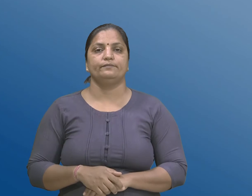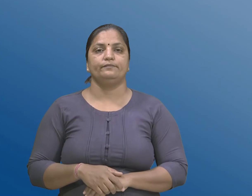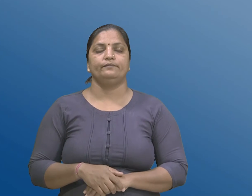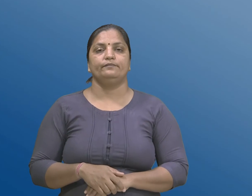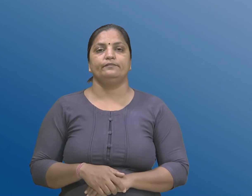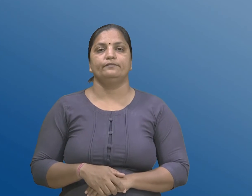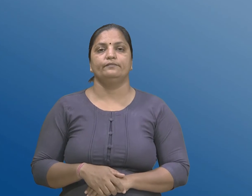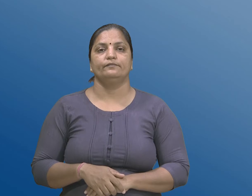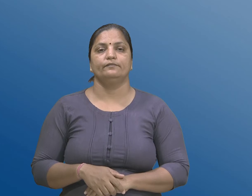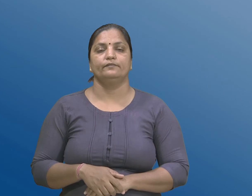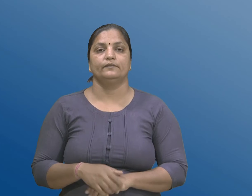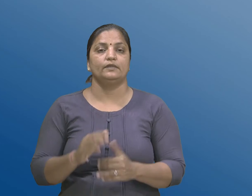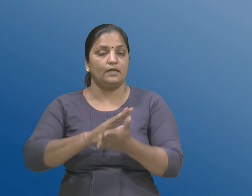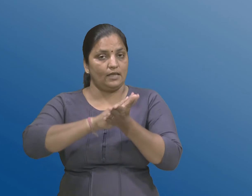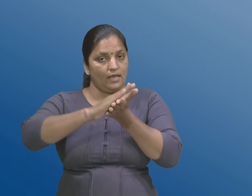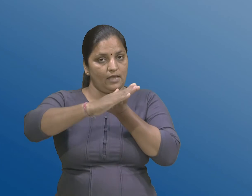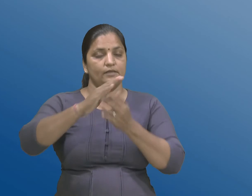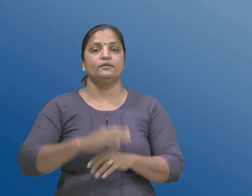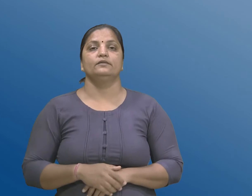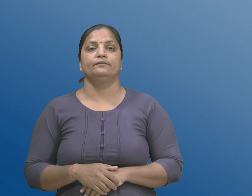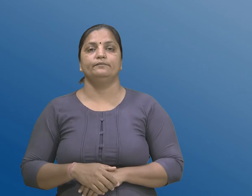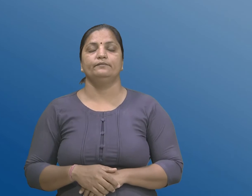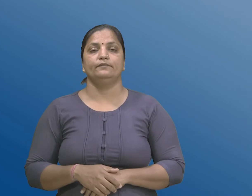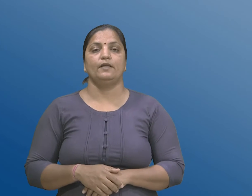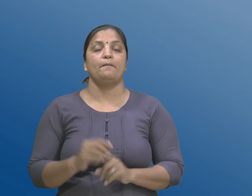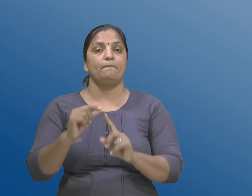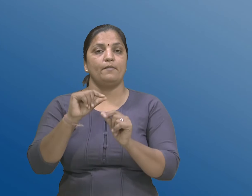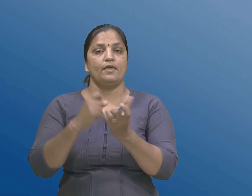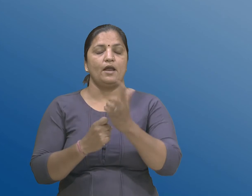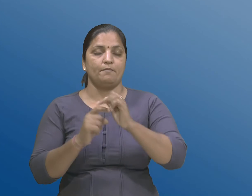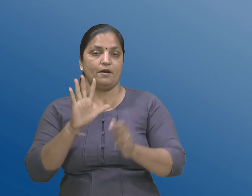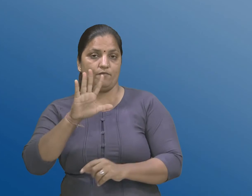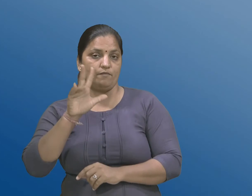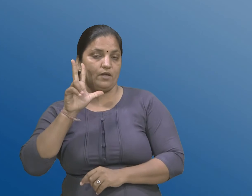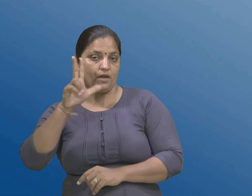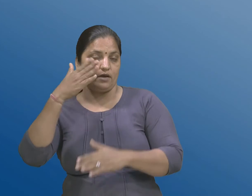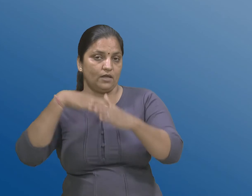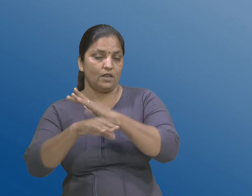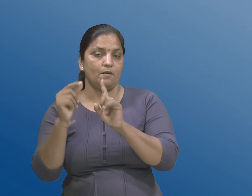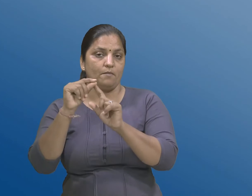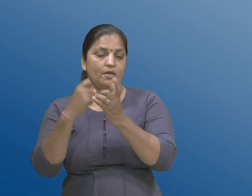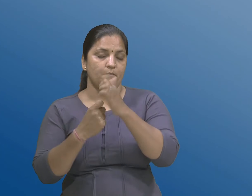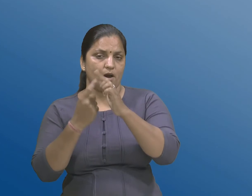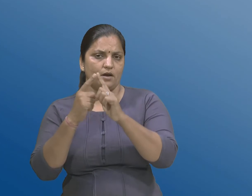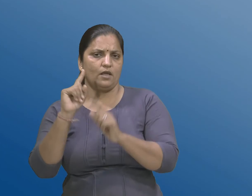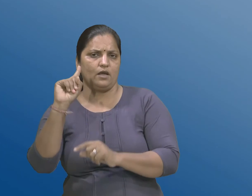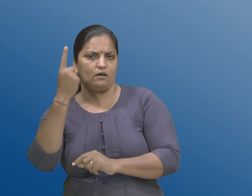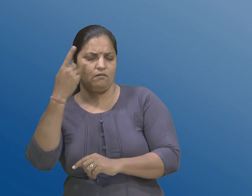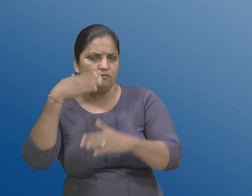H. खंड 58 ना पेटा खंड 1 हेठर विकलांगतानों